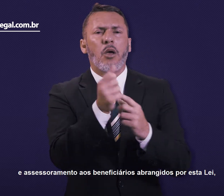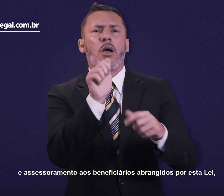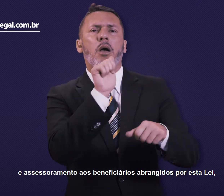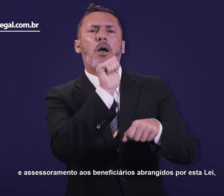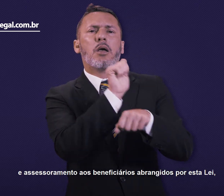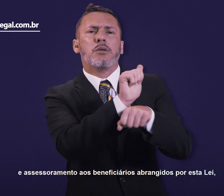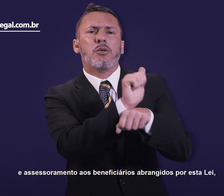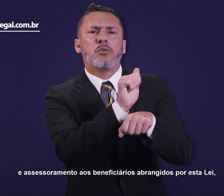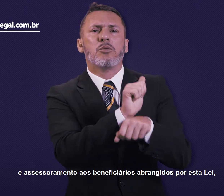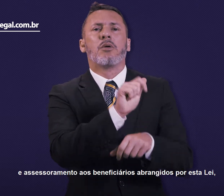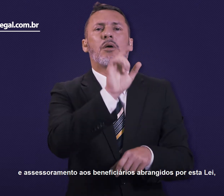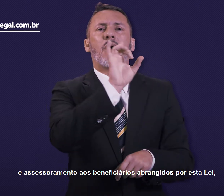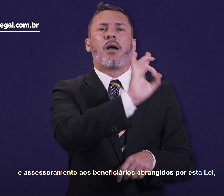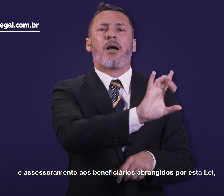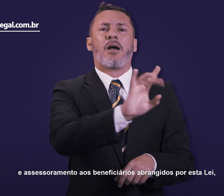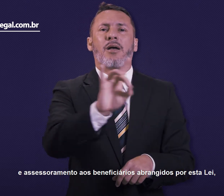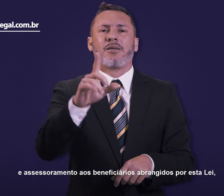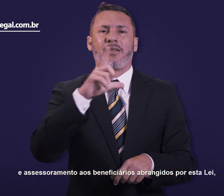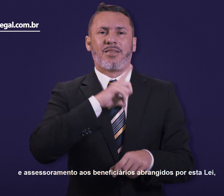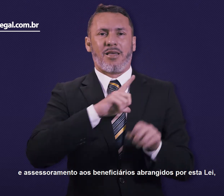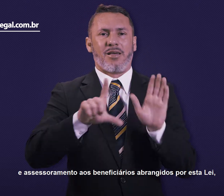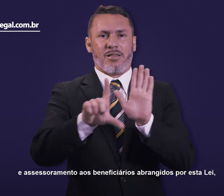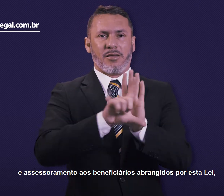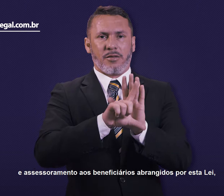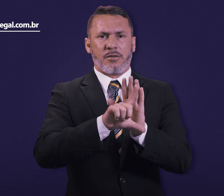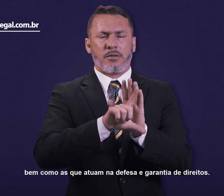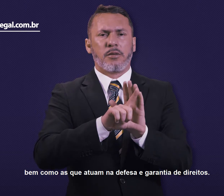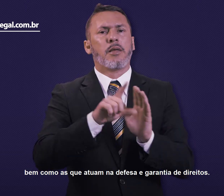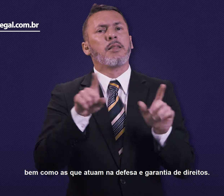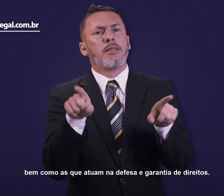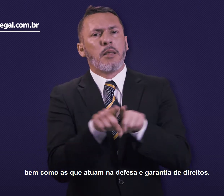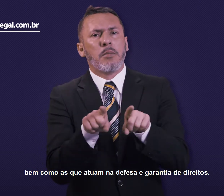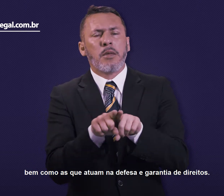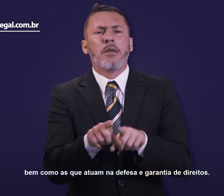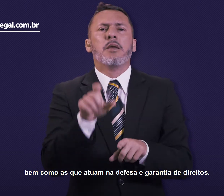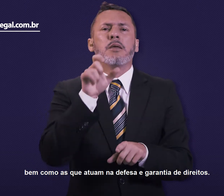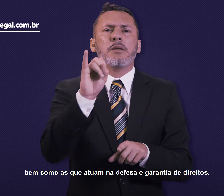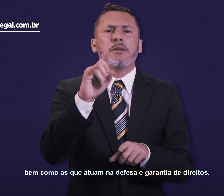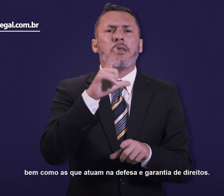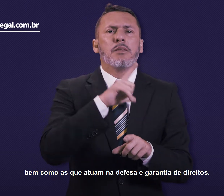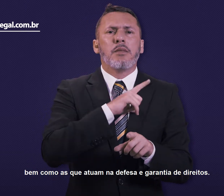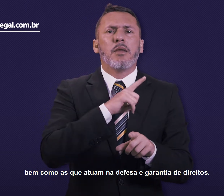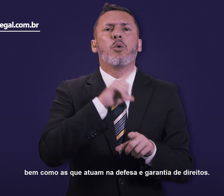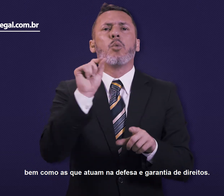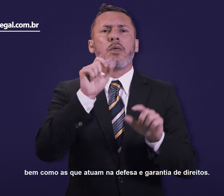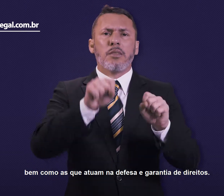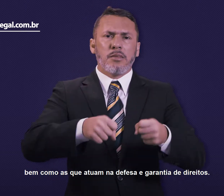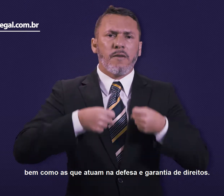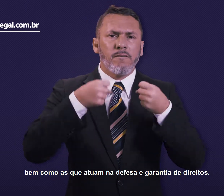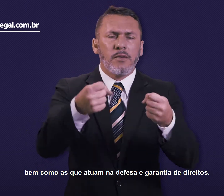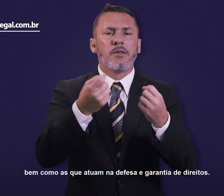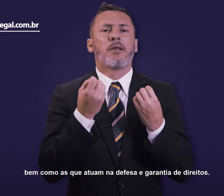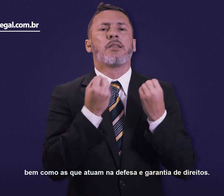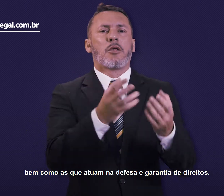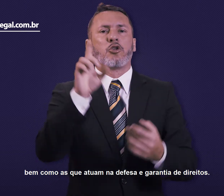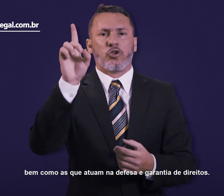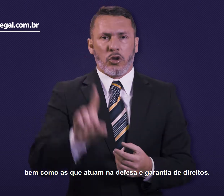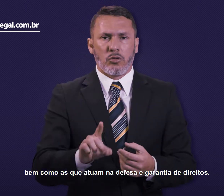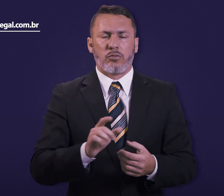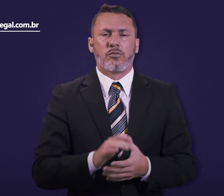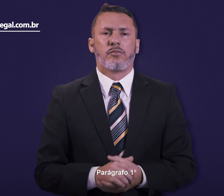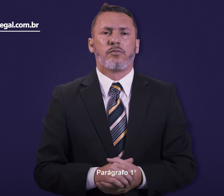assessoramento aos beneficiários abrangidos por esta lei, bem como as que atuam na defesa e garantia de